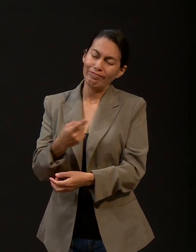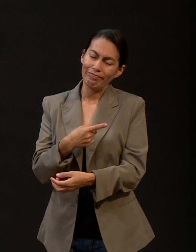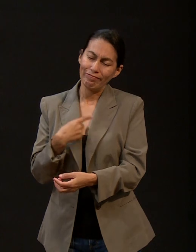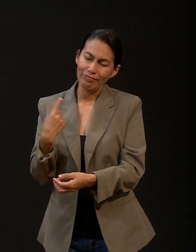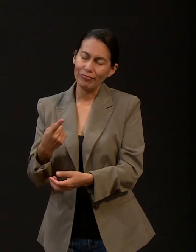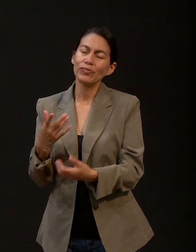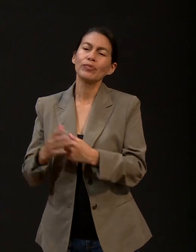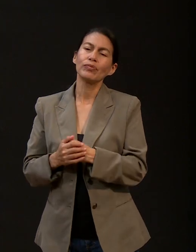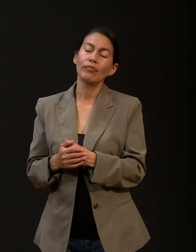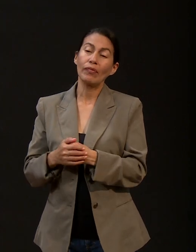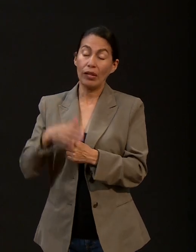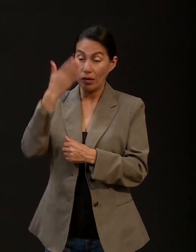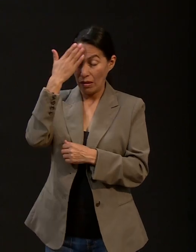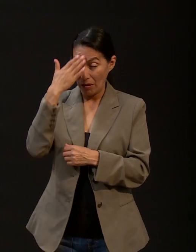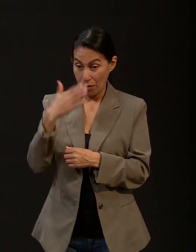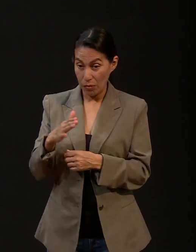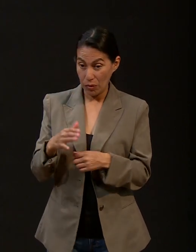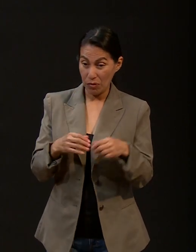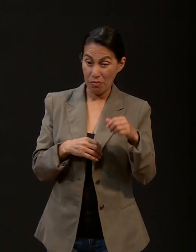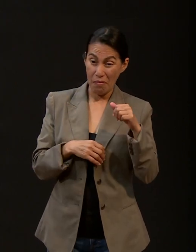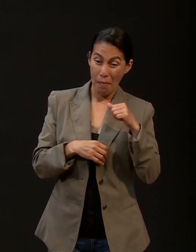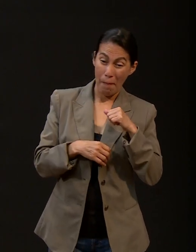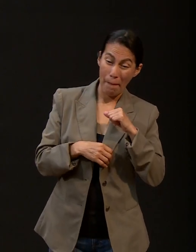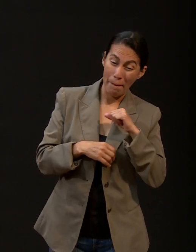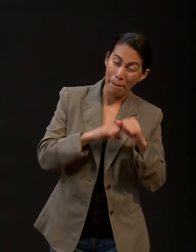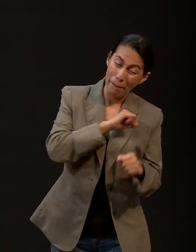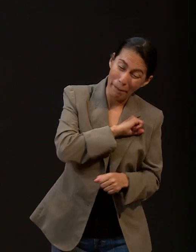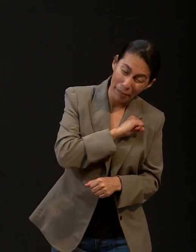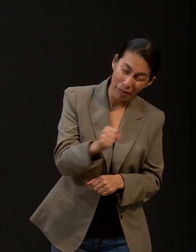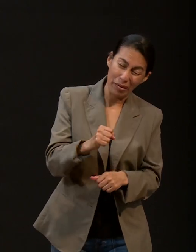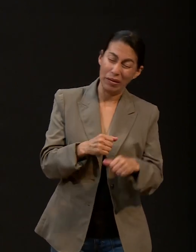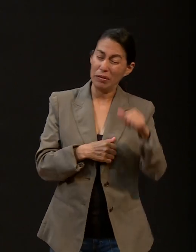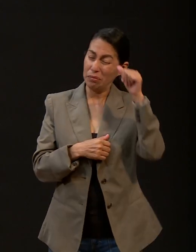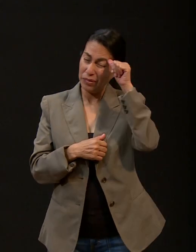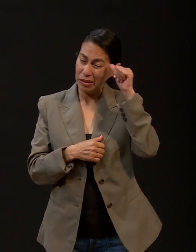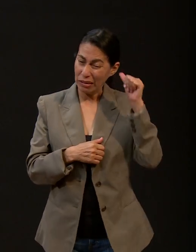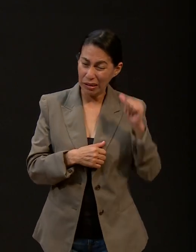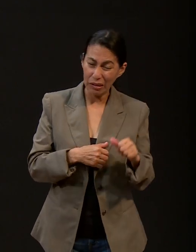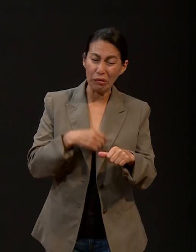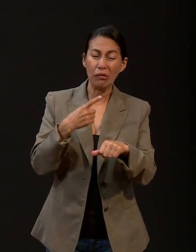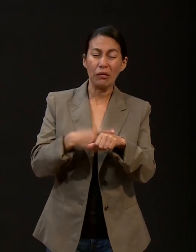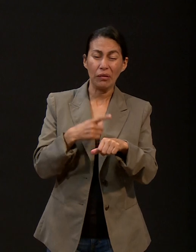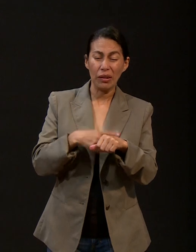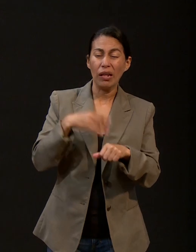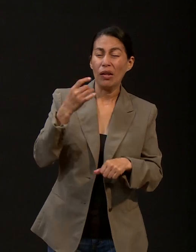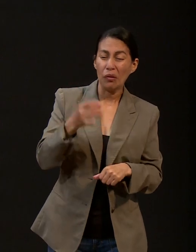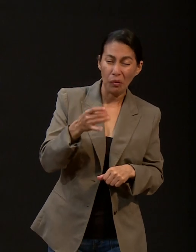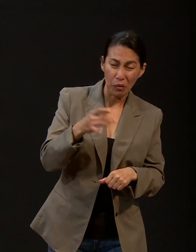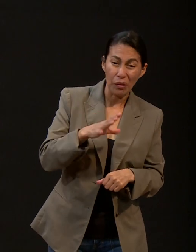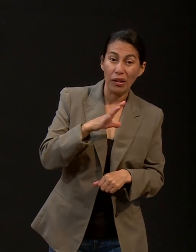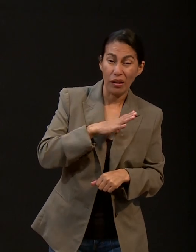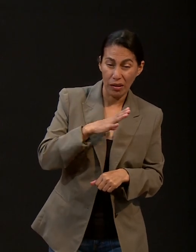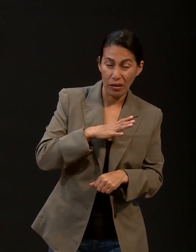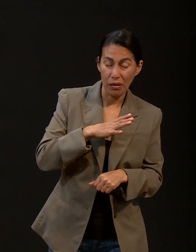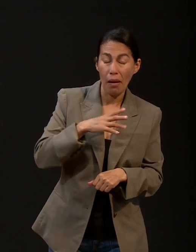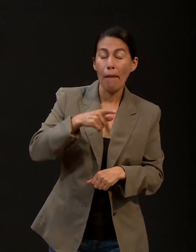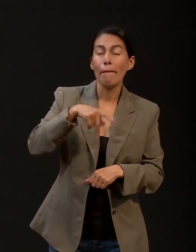perspectiva sabemos que existe el mal, que existe la enfermedad, que existe el dolor, pero también existen las cosas